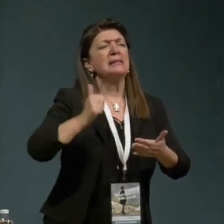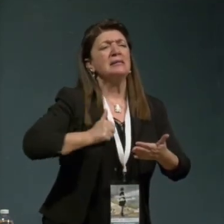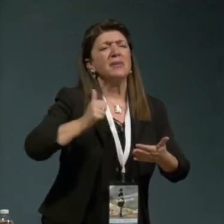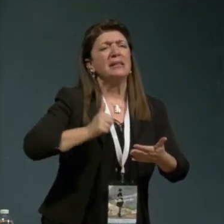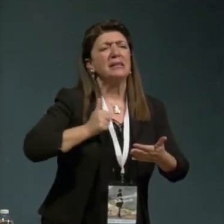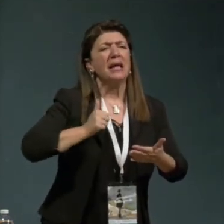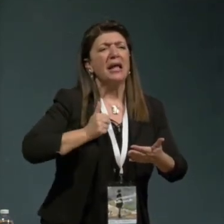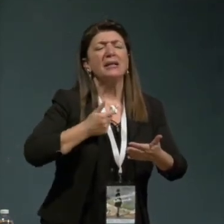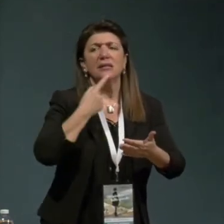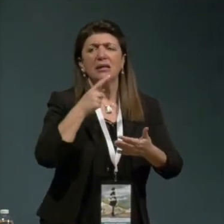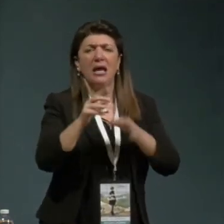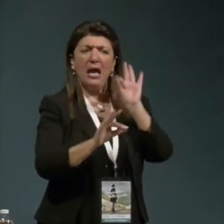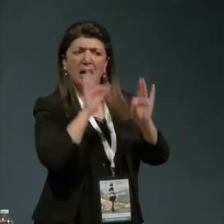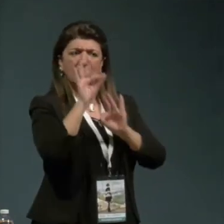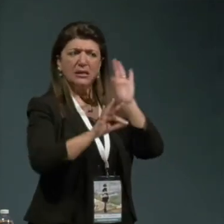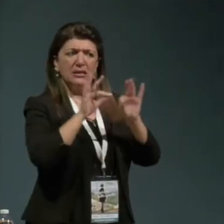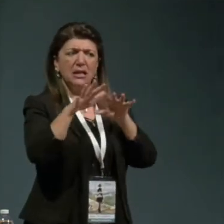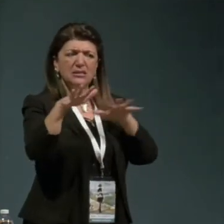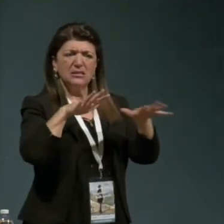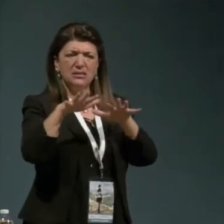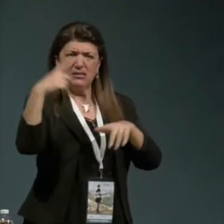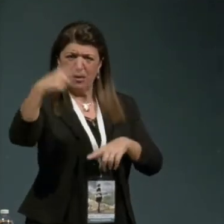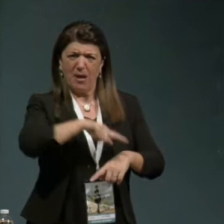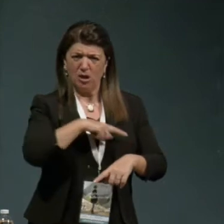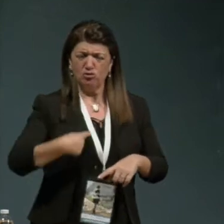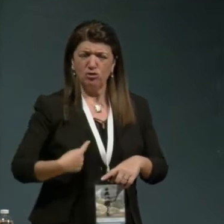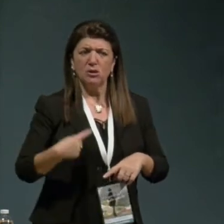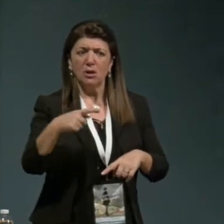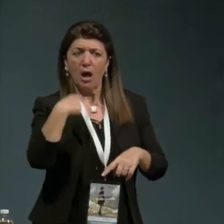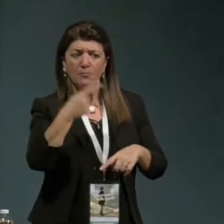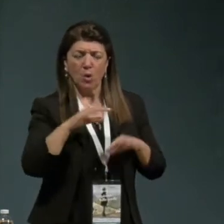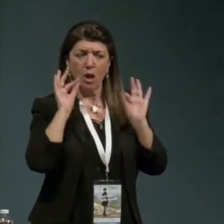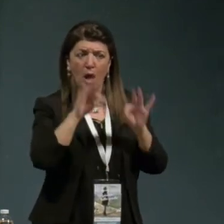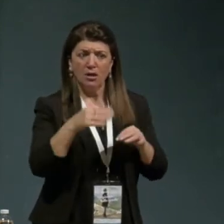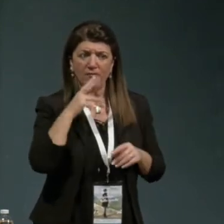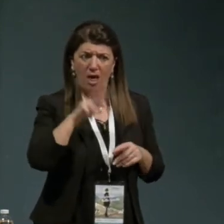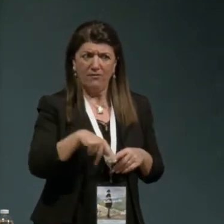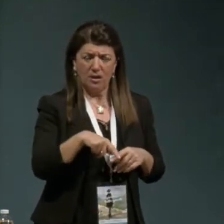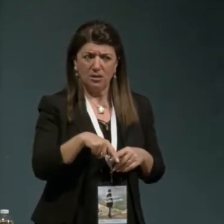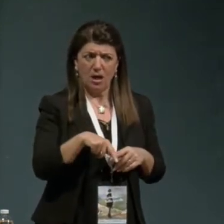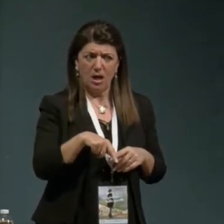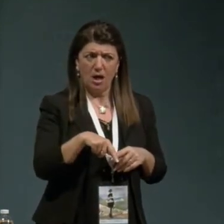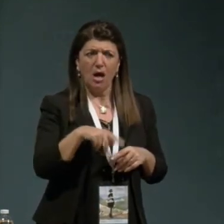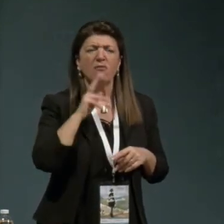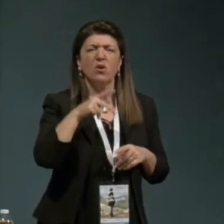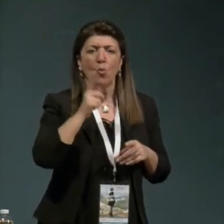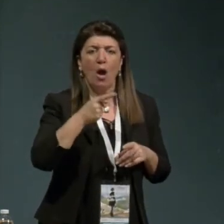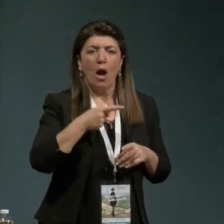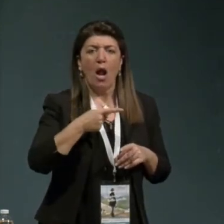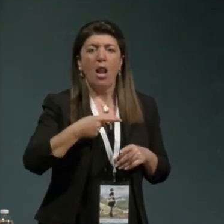che fanno la critica del sistema arriva la verità che il socialismo